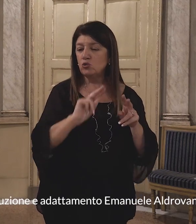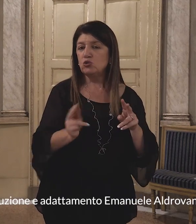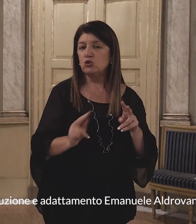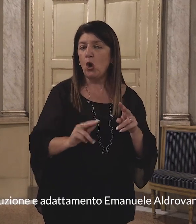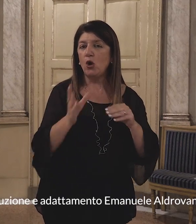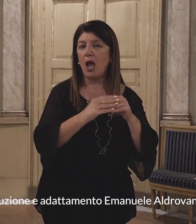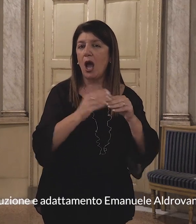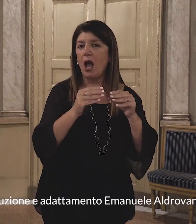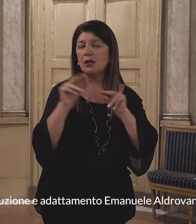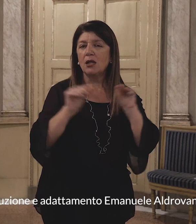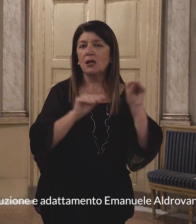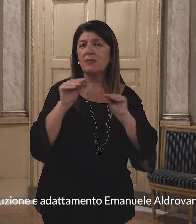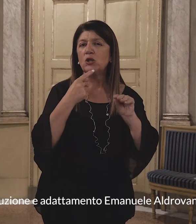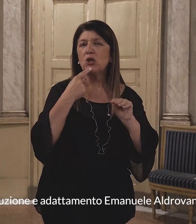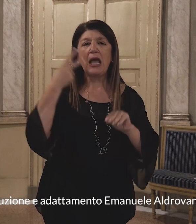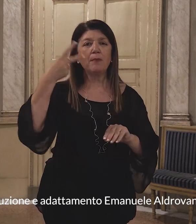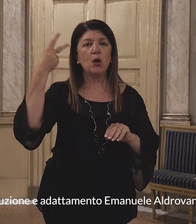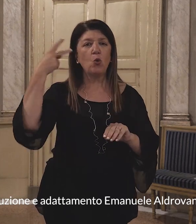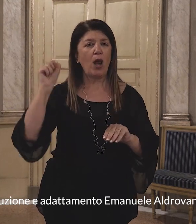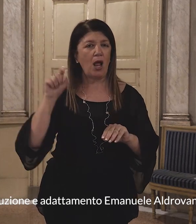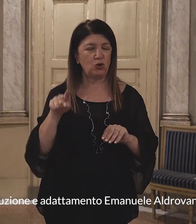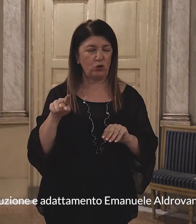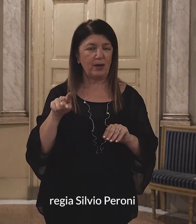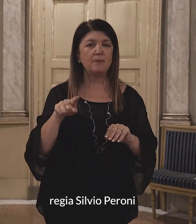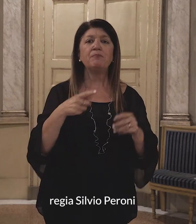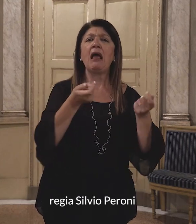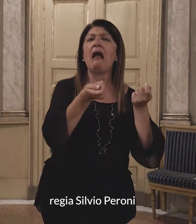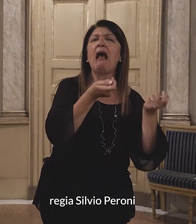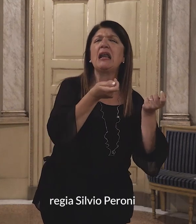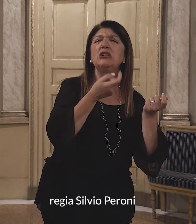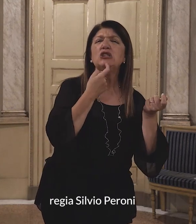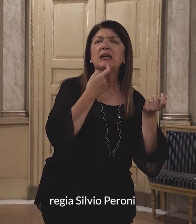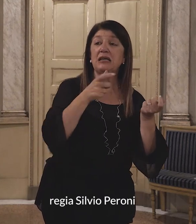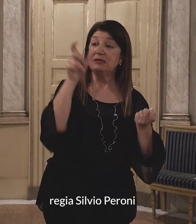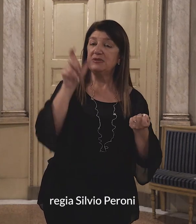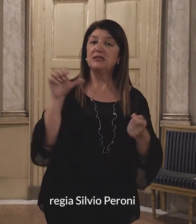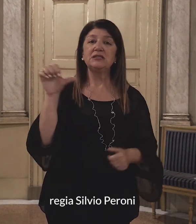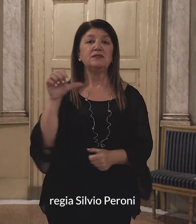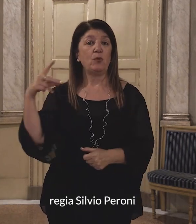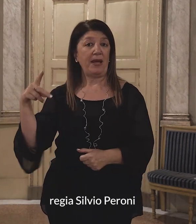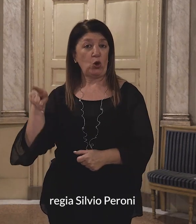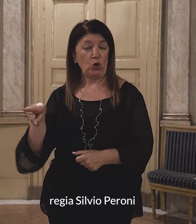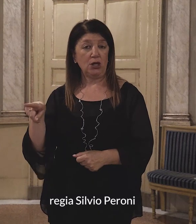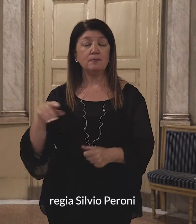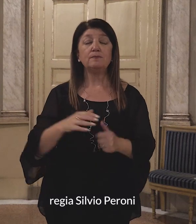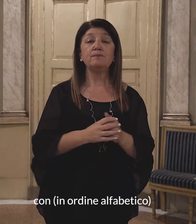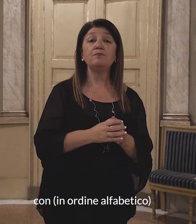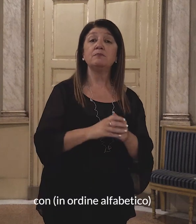Aldrovandi, regia Silvio Peroni, con in ordine